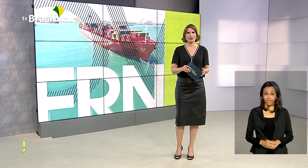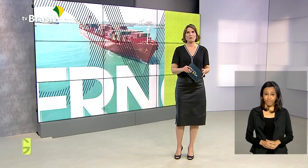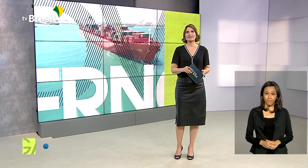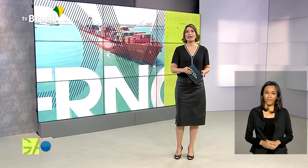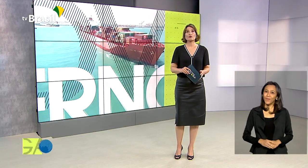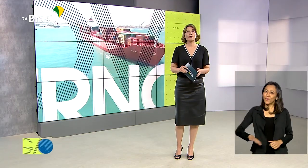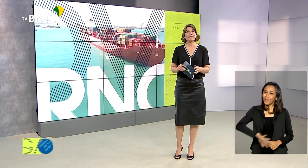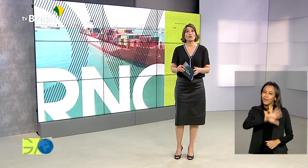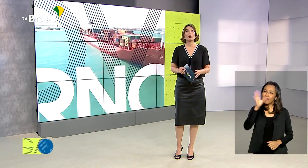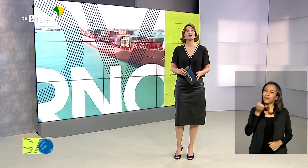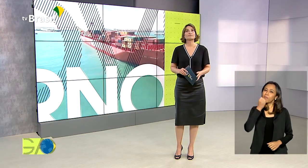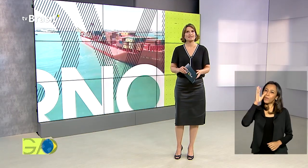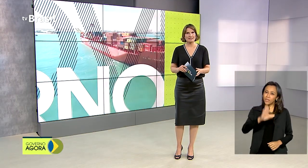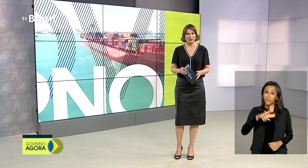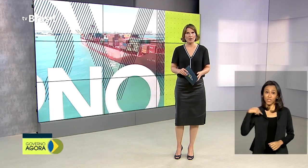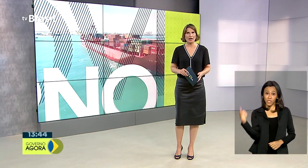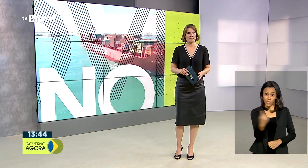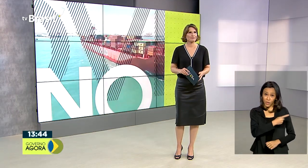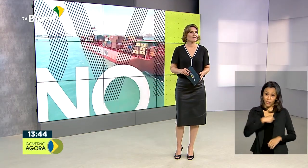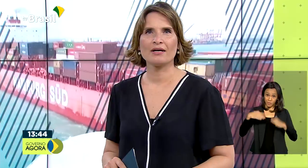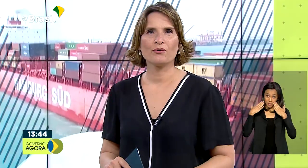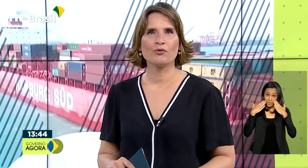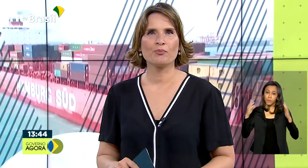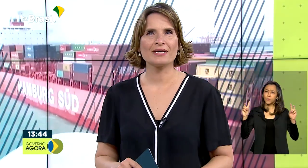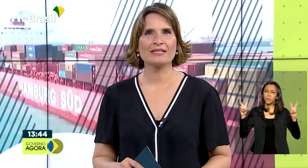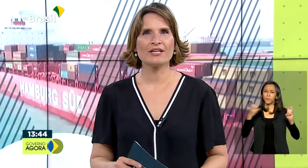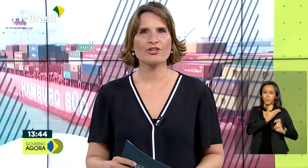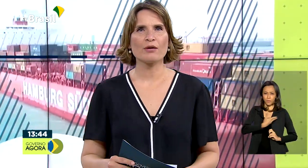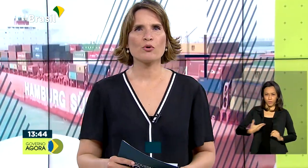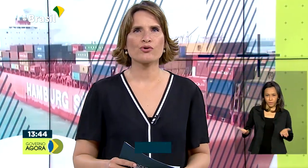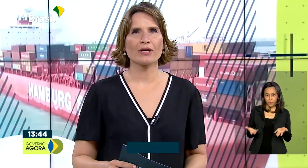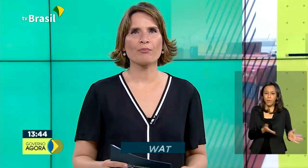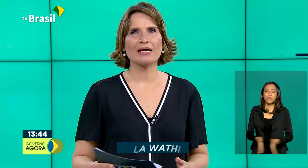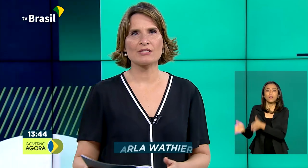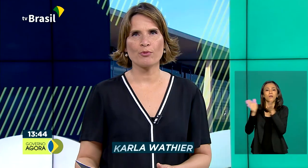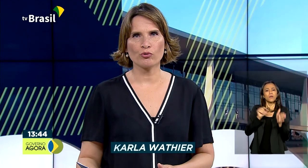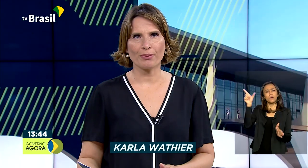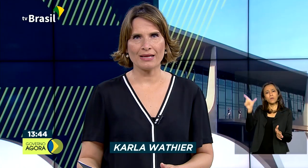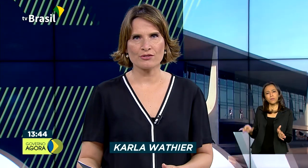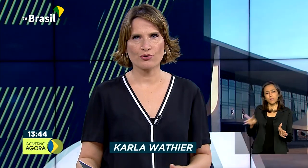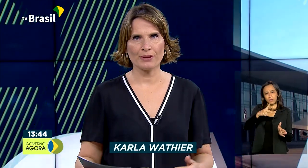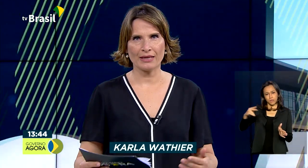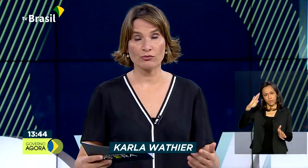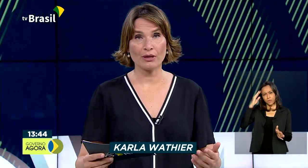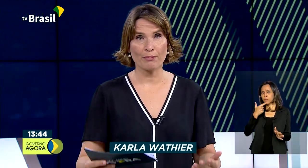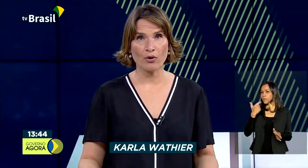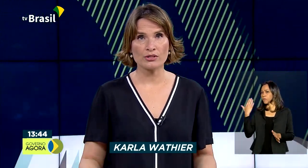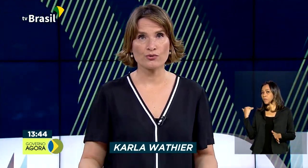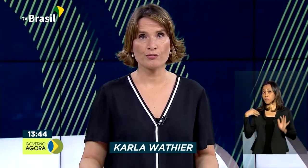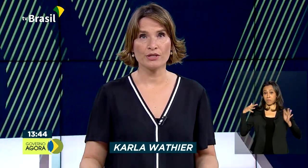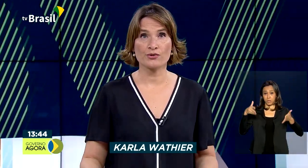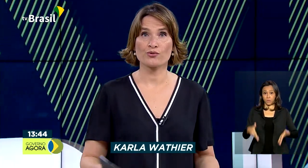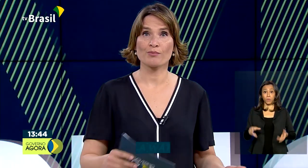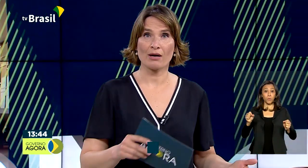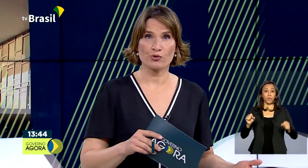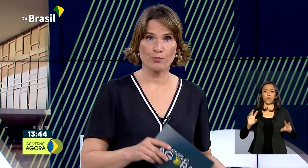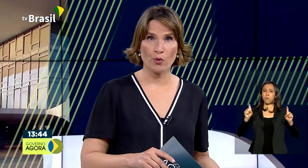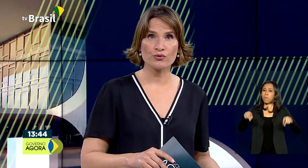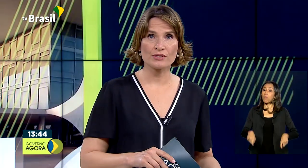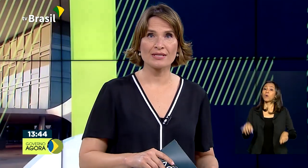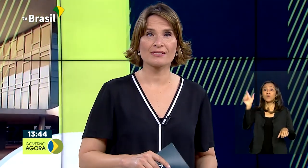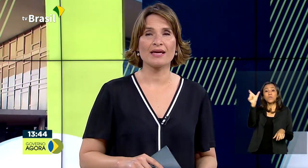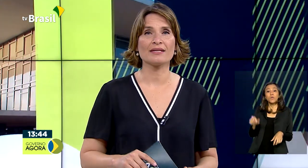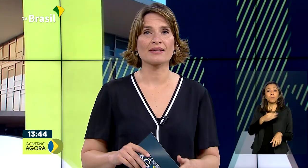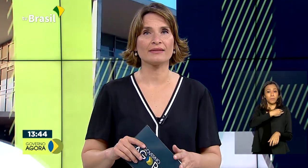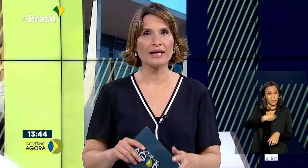Olá, boa tarde, o governo agora está no ar. O presidente Jair Bolsonaro participou no Palácio do Planalto da posse dos ministros Marcos